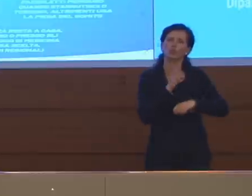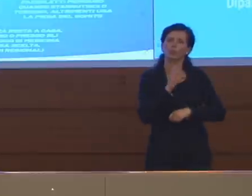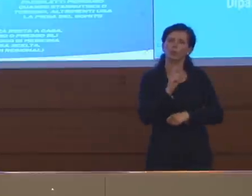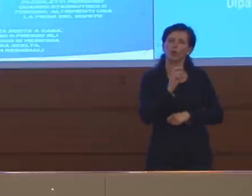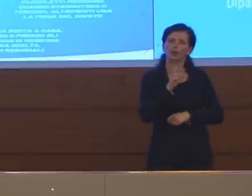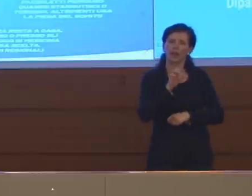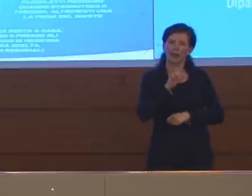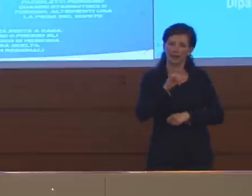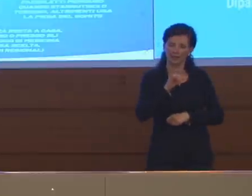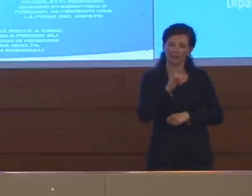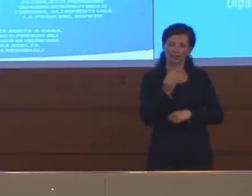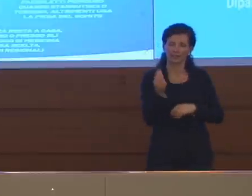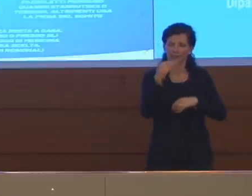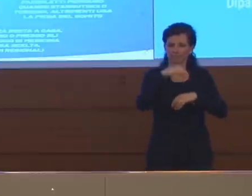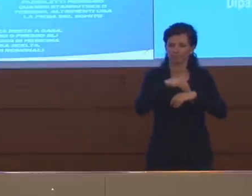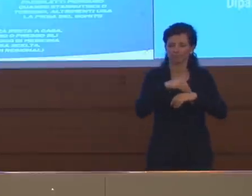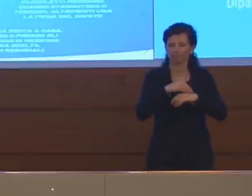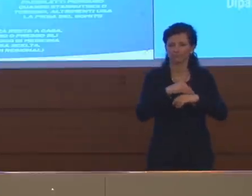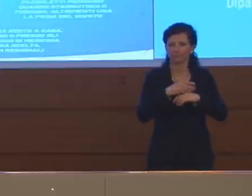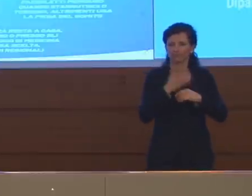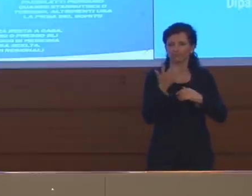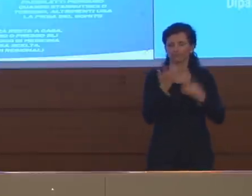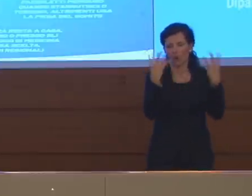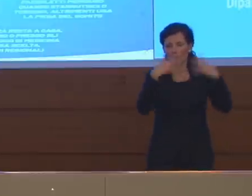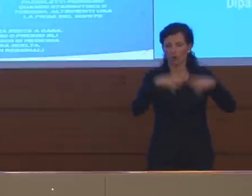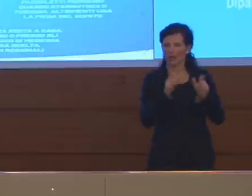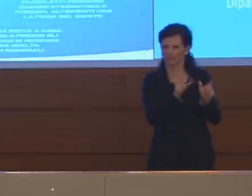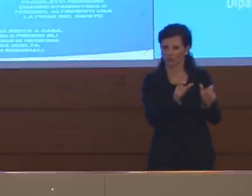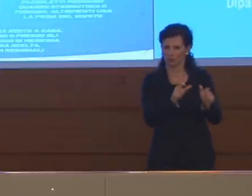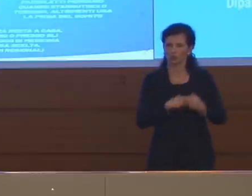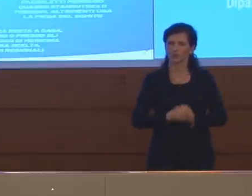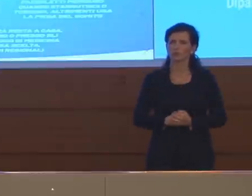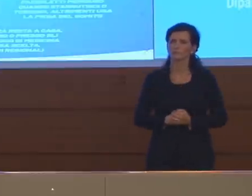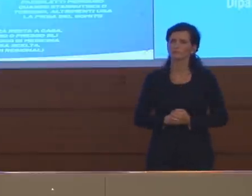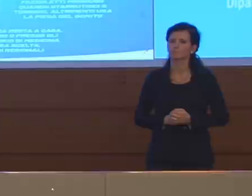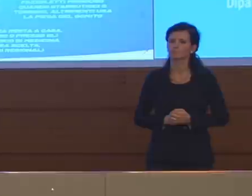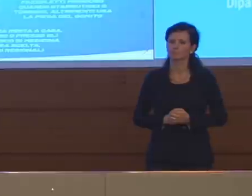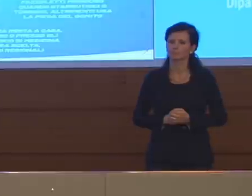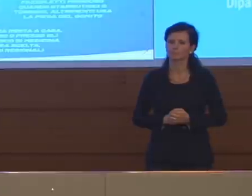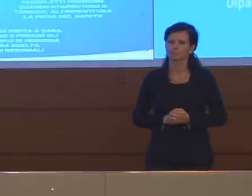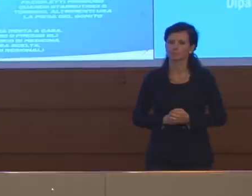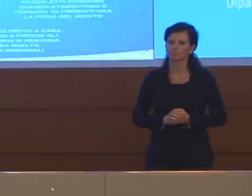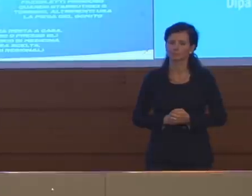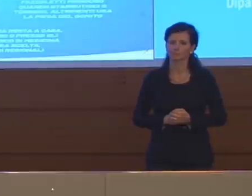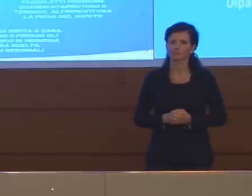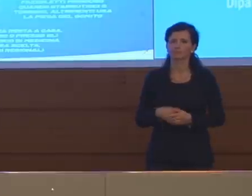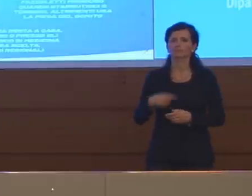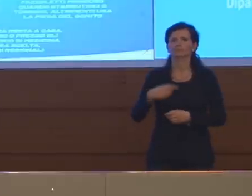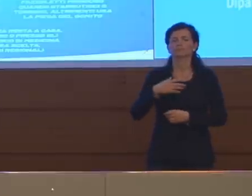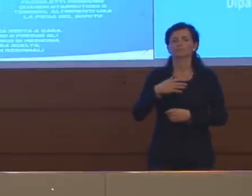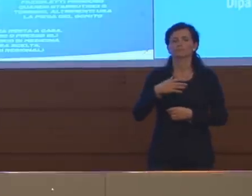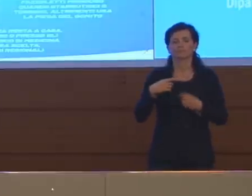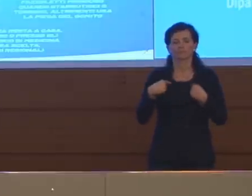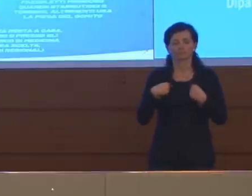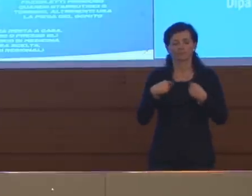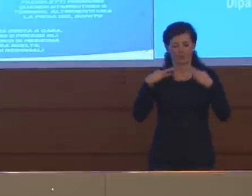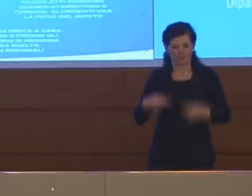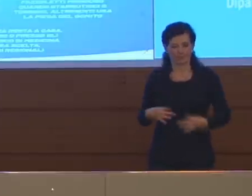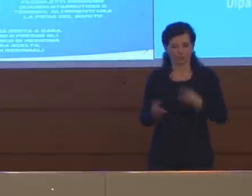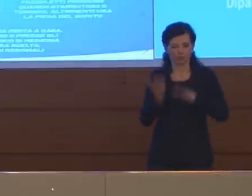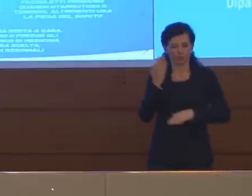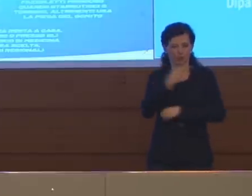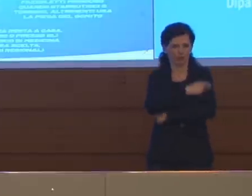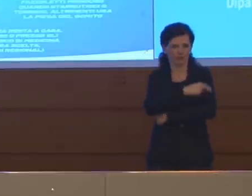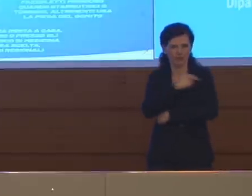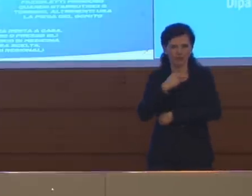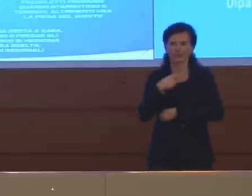entrare sulla parte più logistica. Uno degli indicatori che noi che stiamo condividendo con tutto il